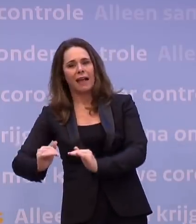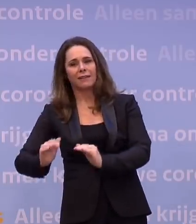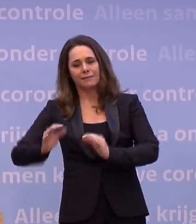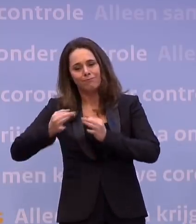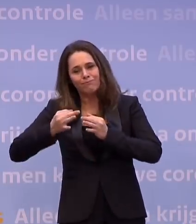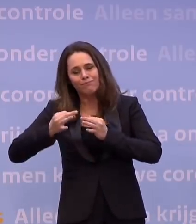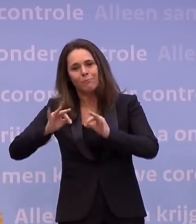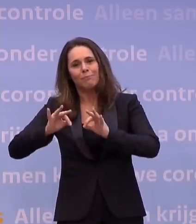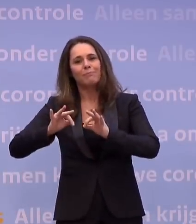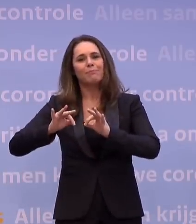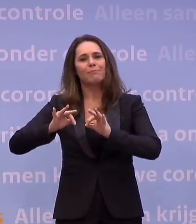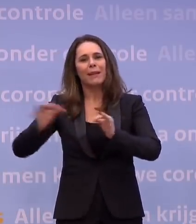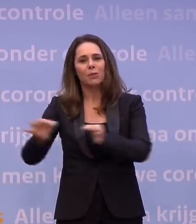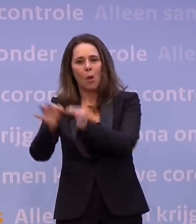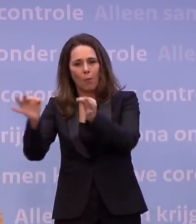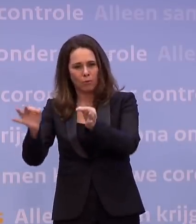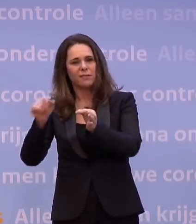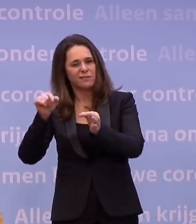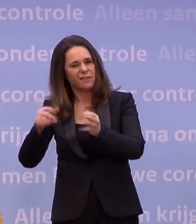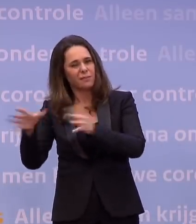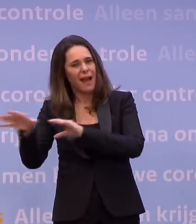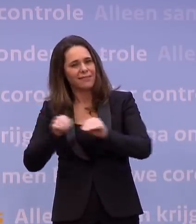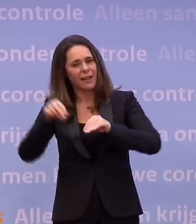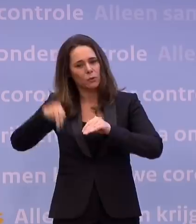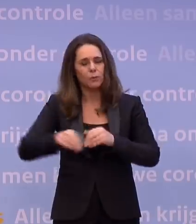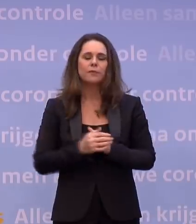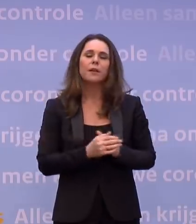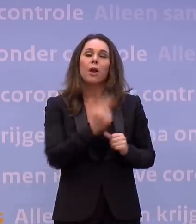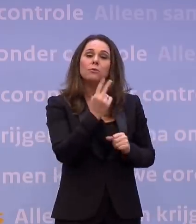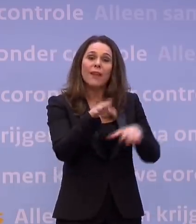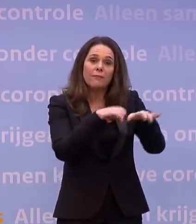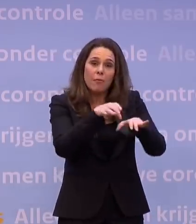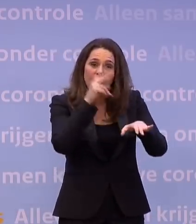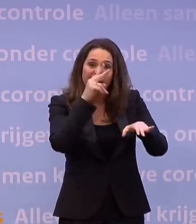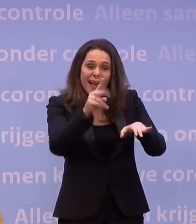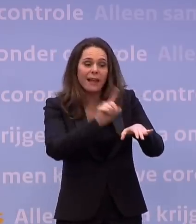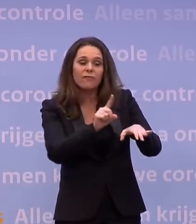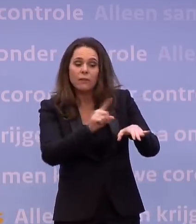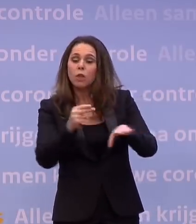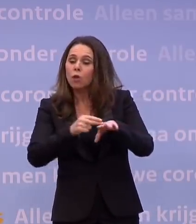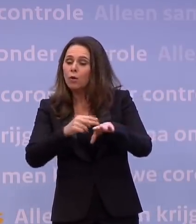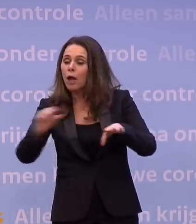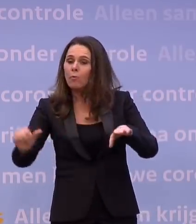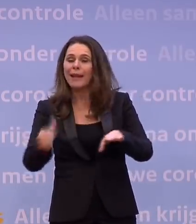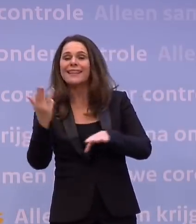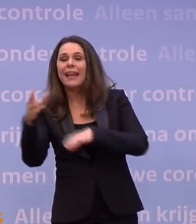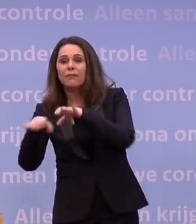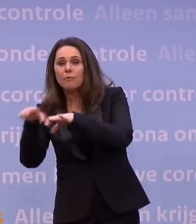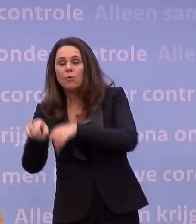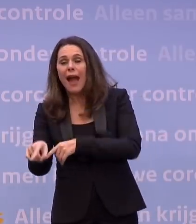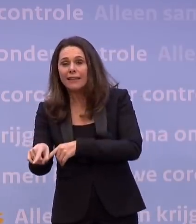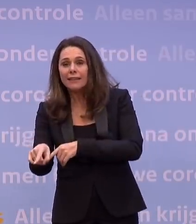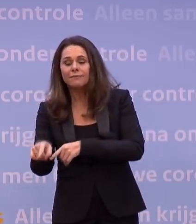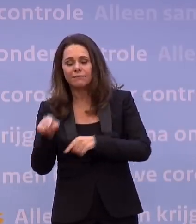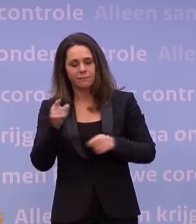reden voor de aanvullende maatregelen van nu. Op de tweede bekijken we wat er vanaf de negende gaat gelden. En dat zullen we doen op basis van het OMT-advies, wat dan geldt.